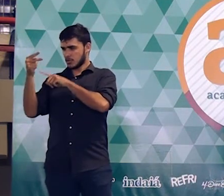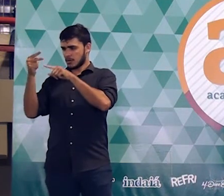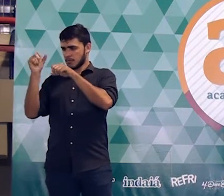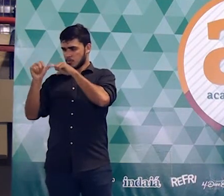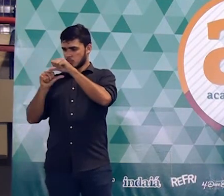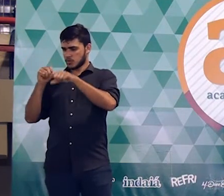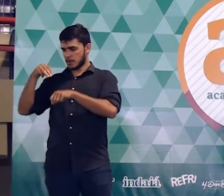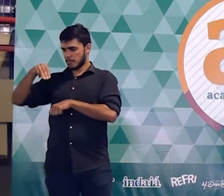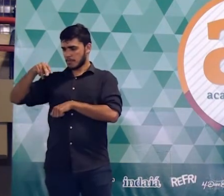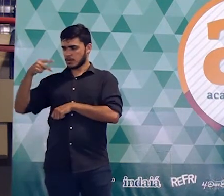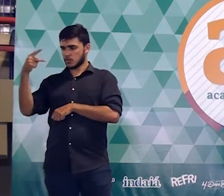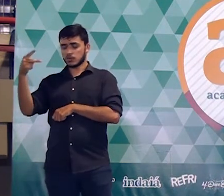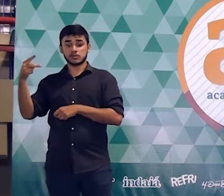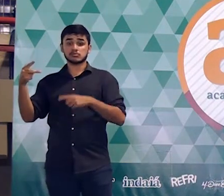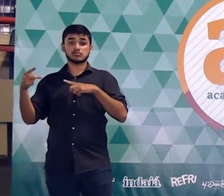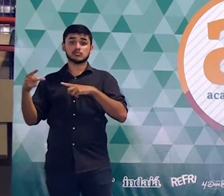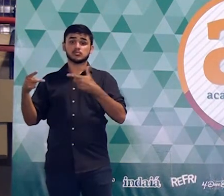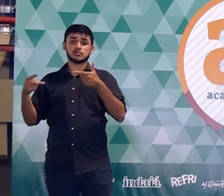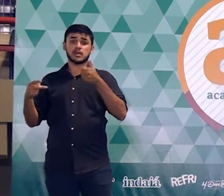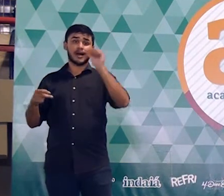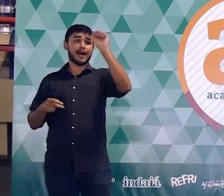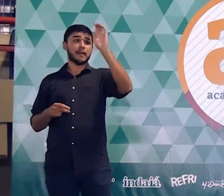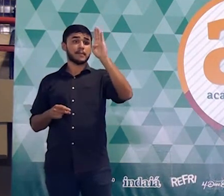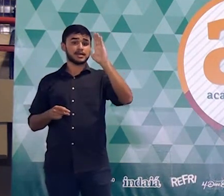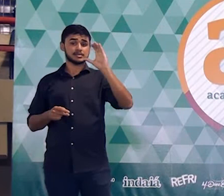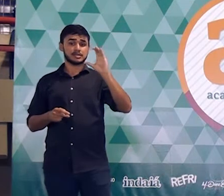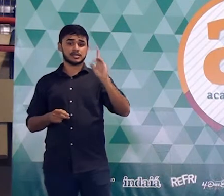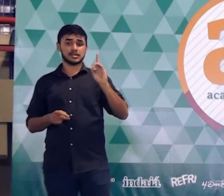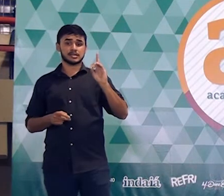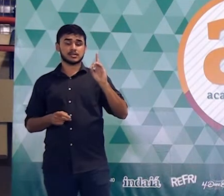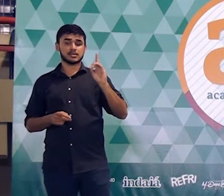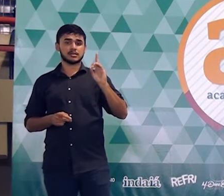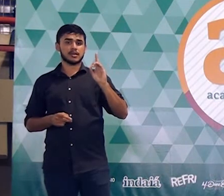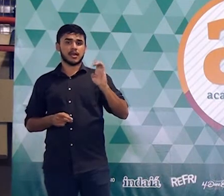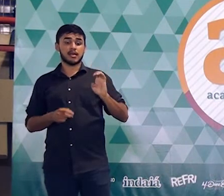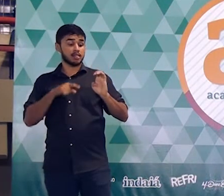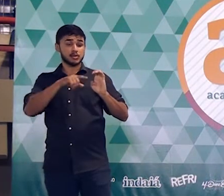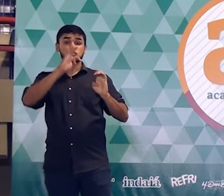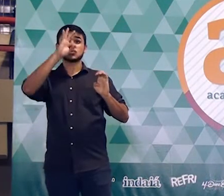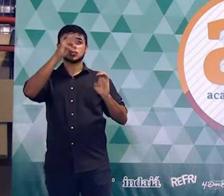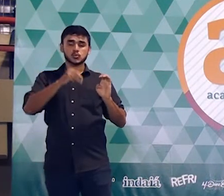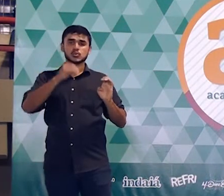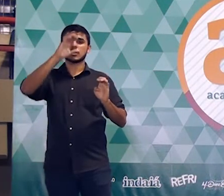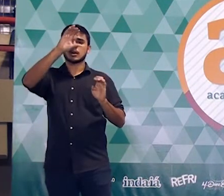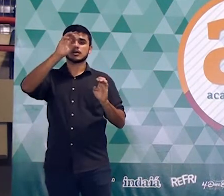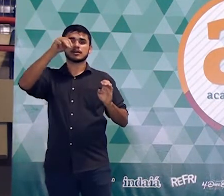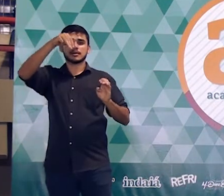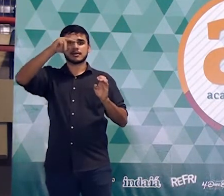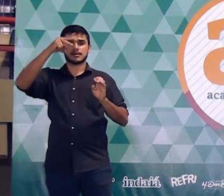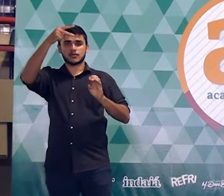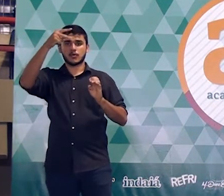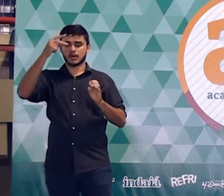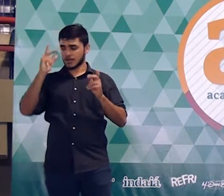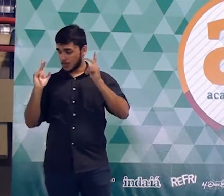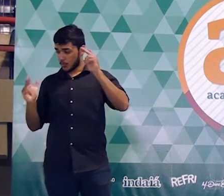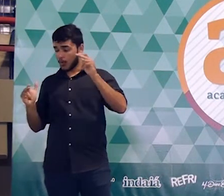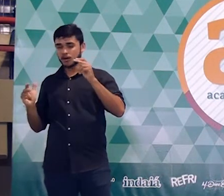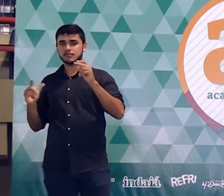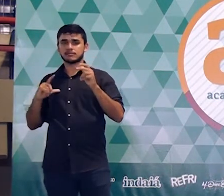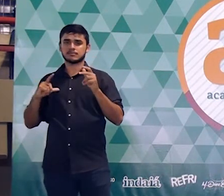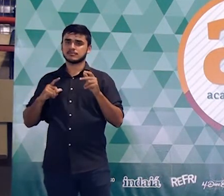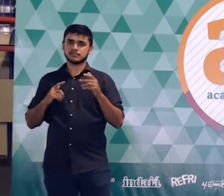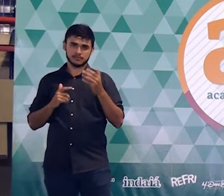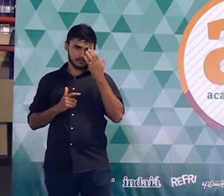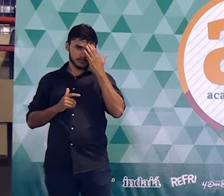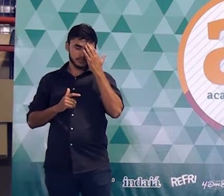opções já estão em centímetros quadrados. Então, não adianta a gente mudar de unidade, né? A gente pode satisfazer uma necessidade,